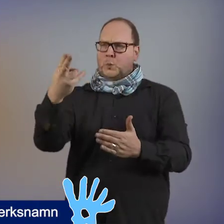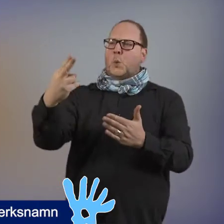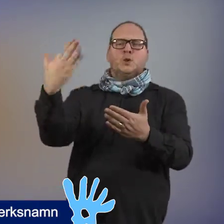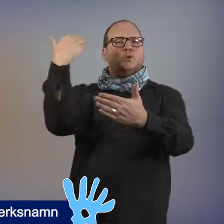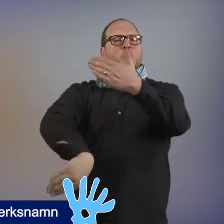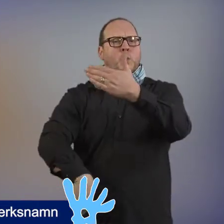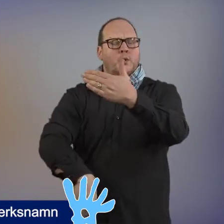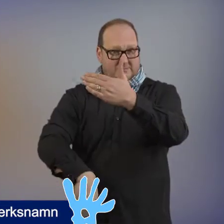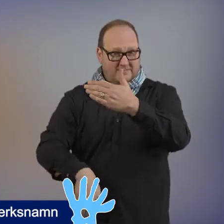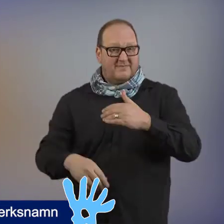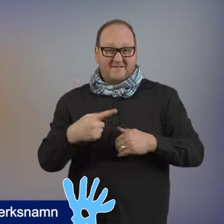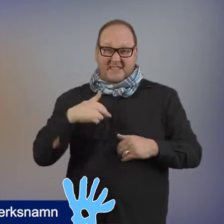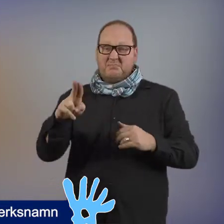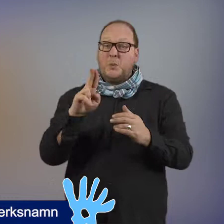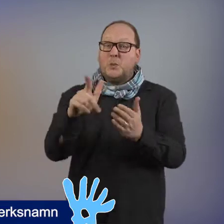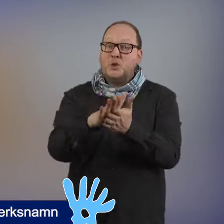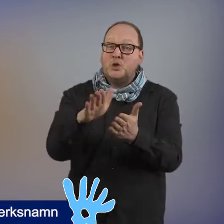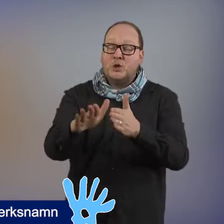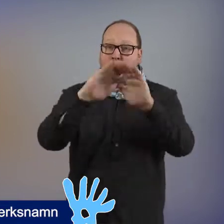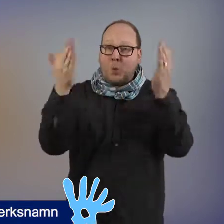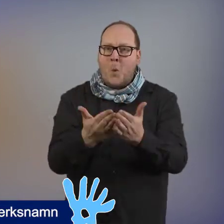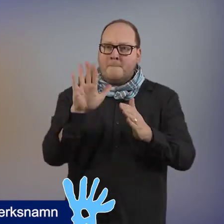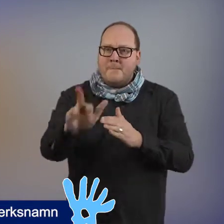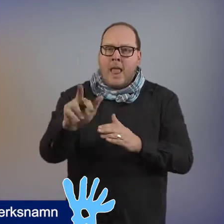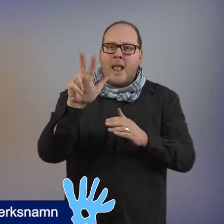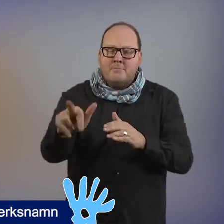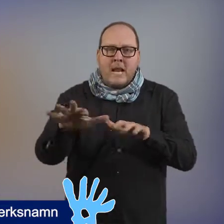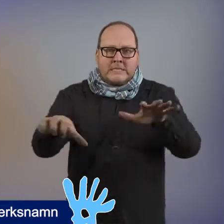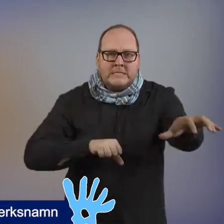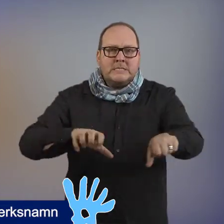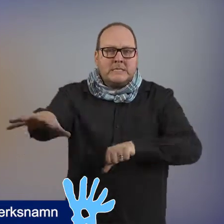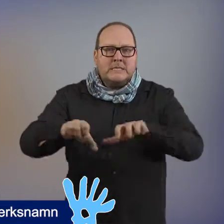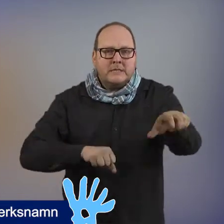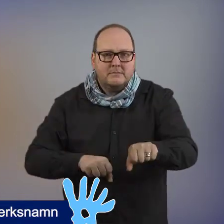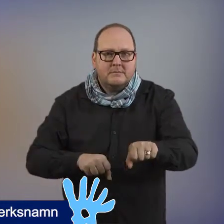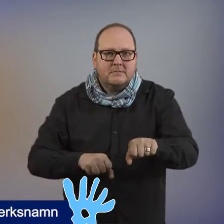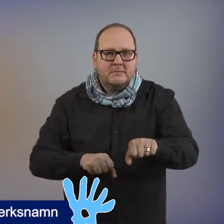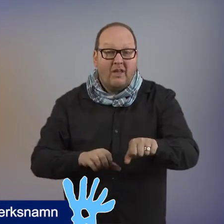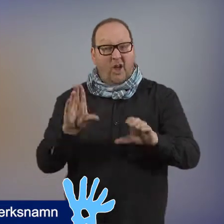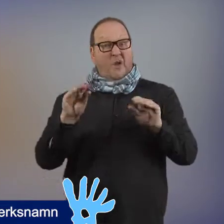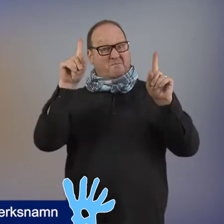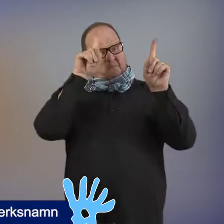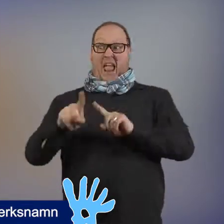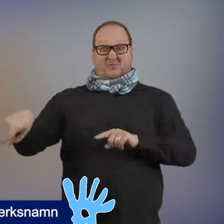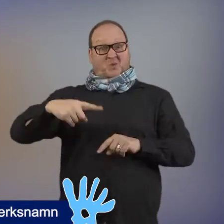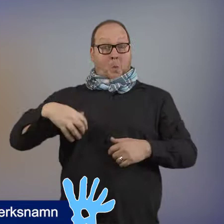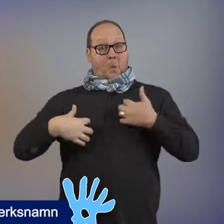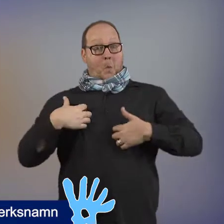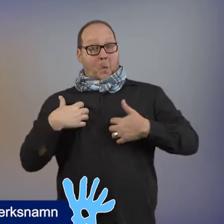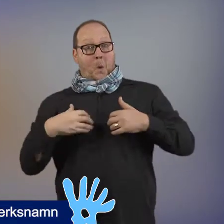Vi oroas, men vill inte göra avkall på vår bekvämlighet. Vi skjuter undan tankarna, men konsten